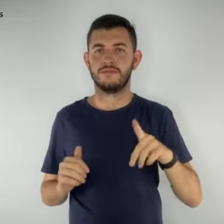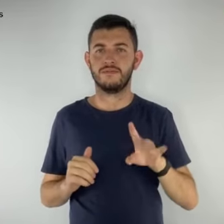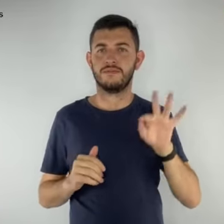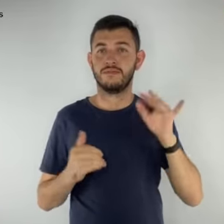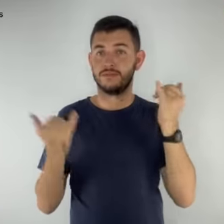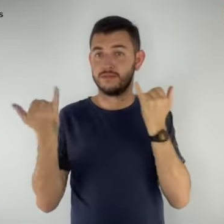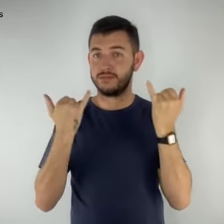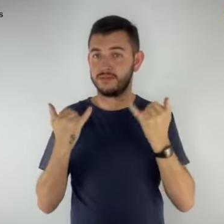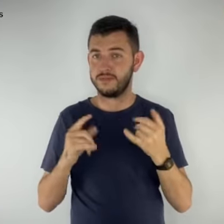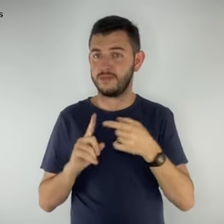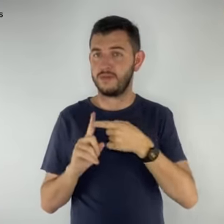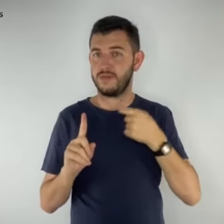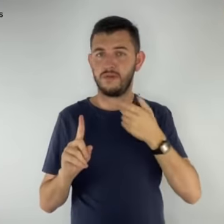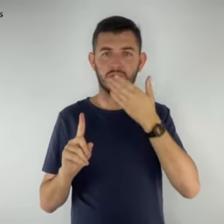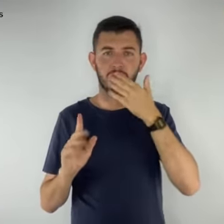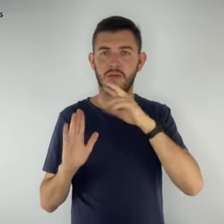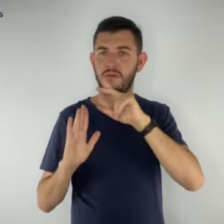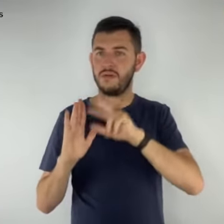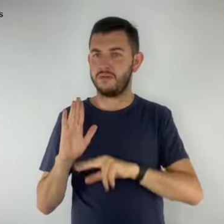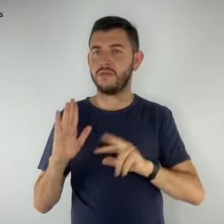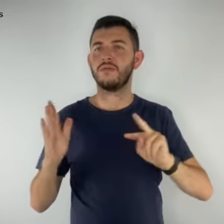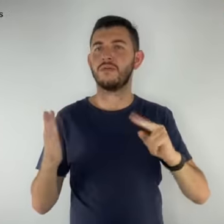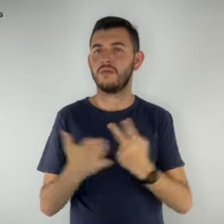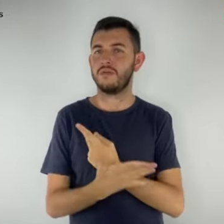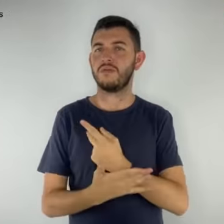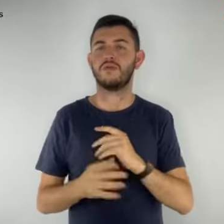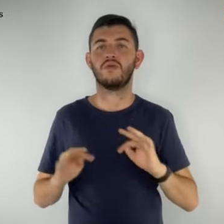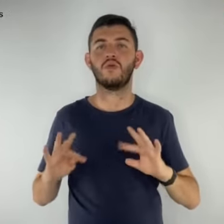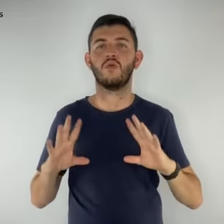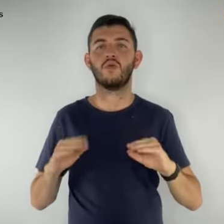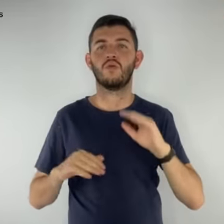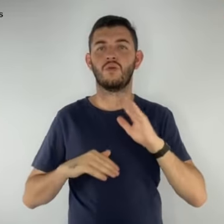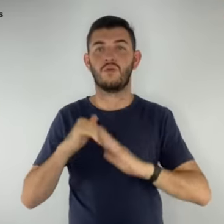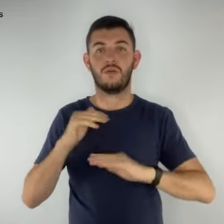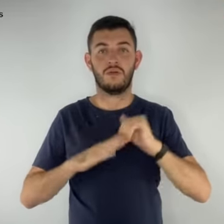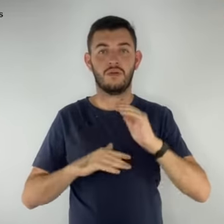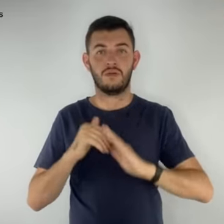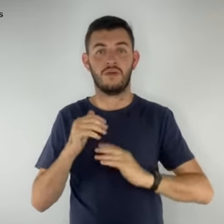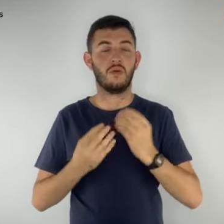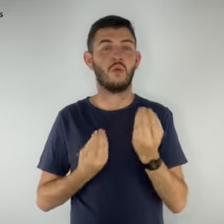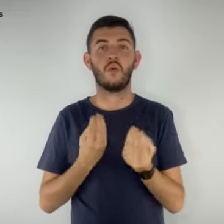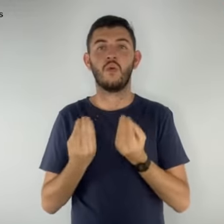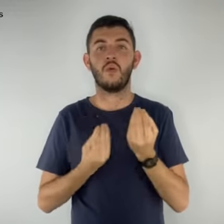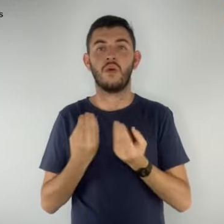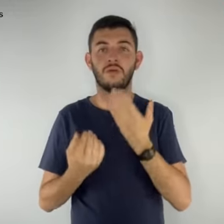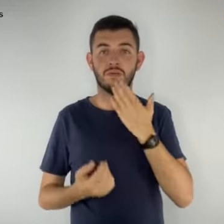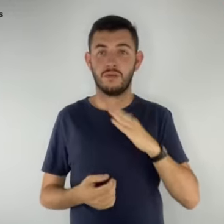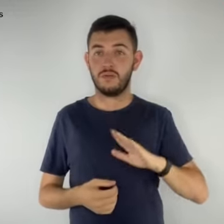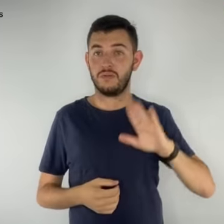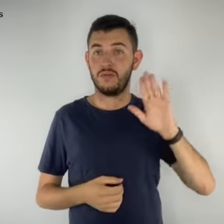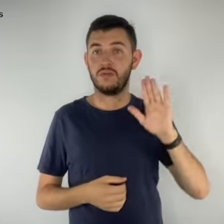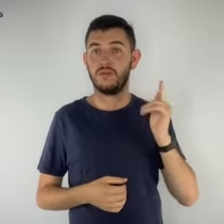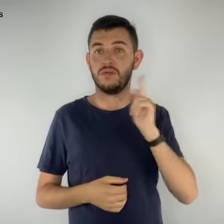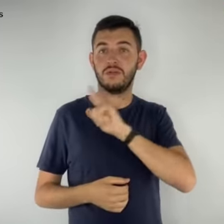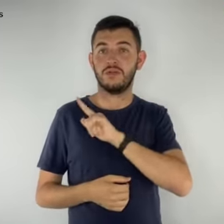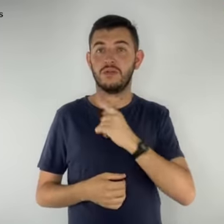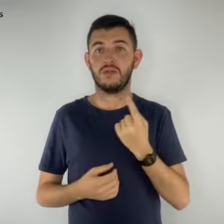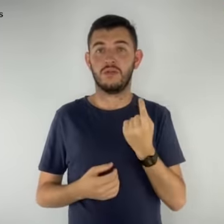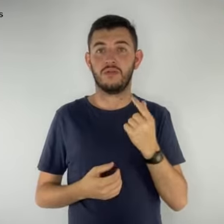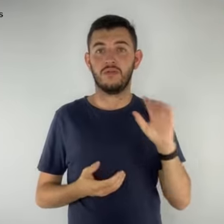novos golpes que estão sendo aplicados, todos praticados sob a promessa de recebimento do valor